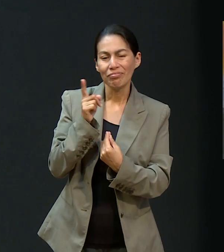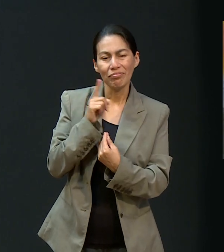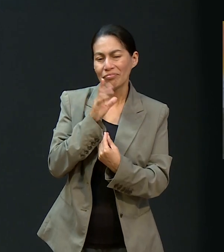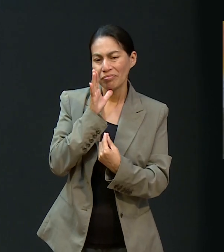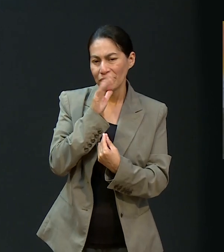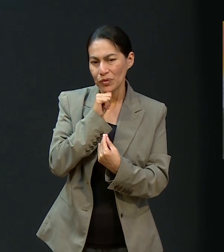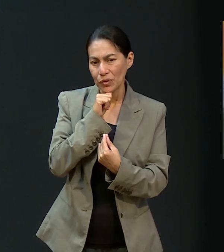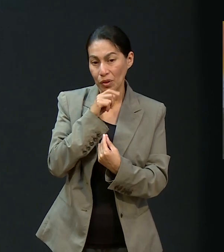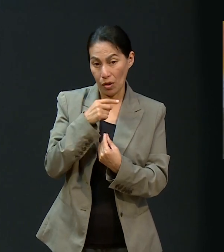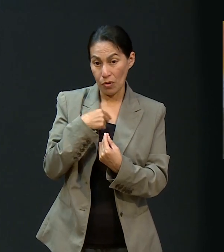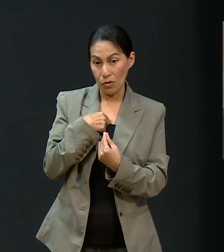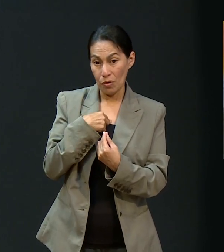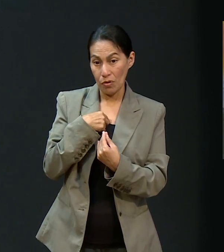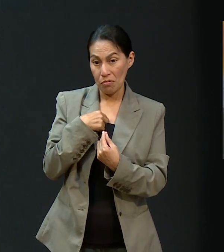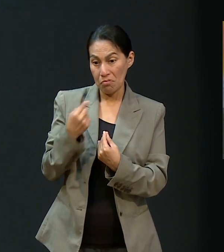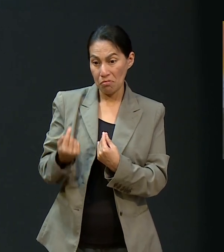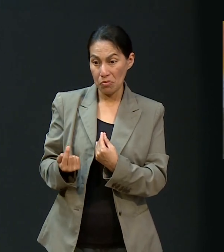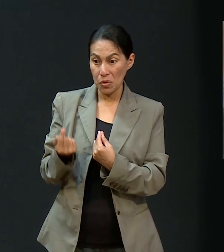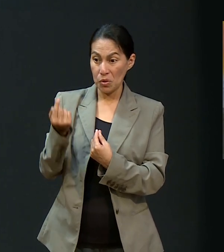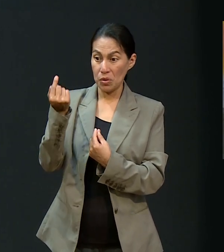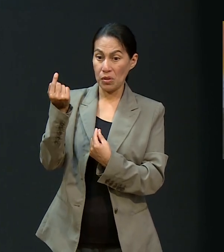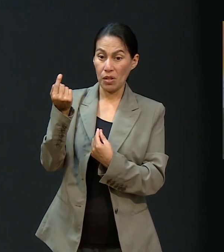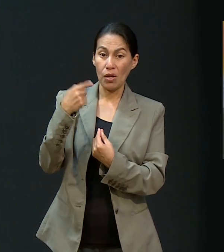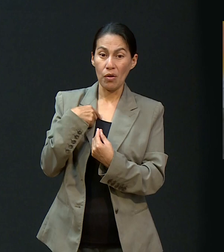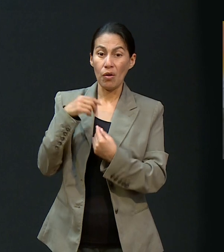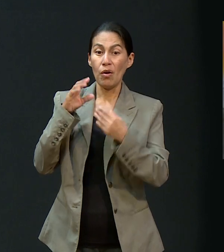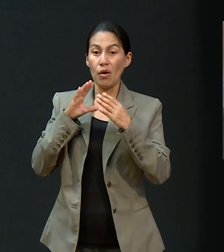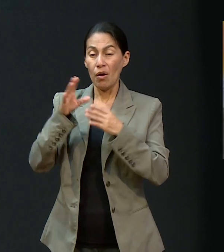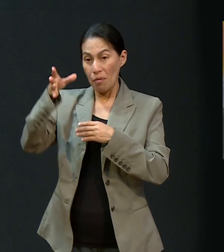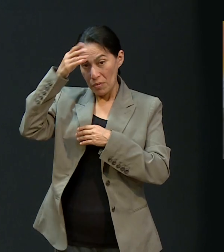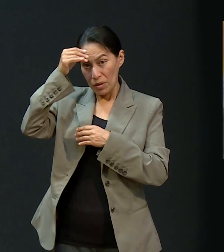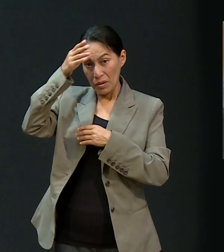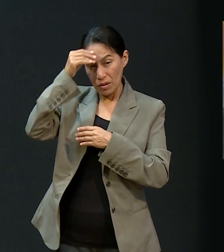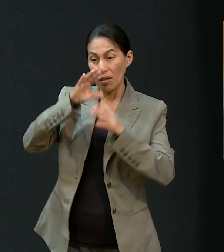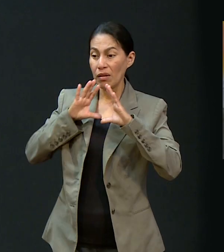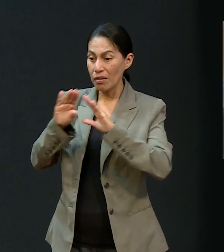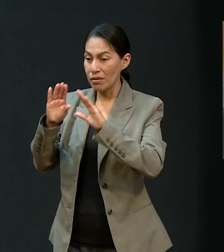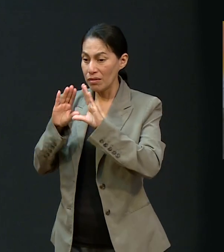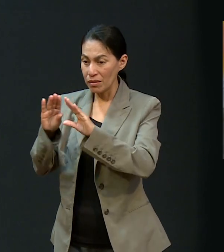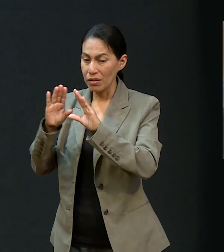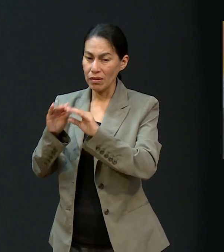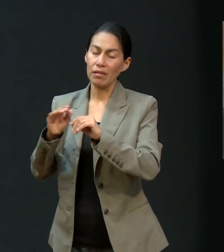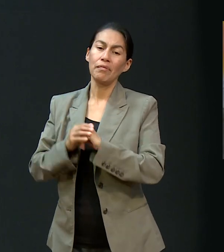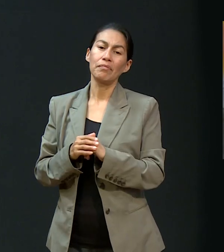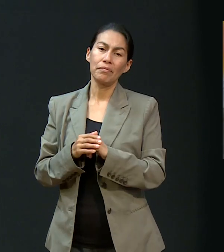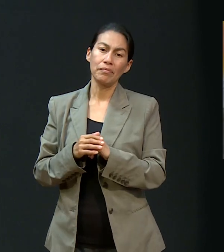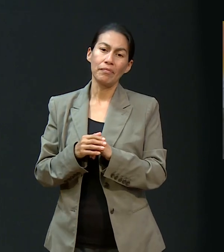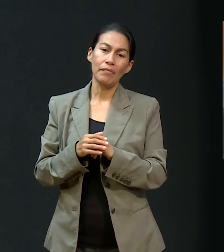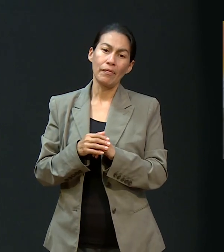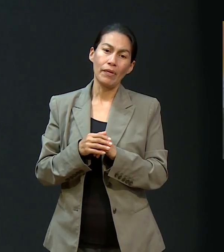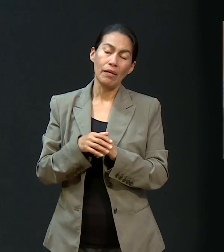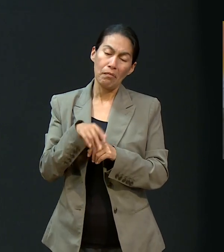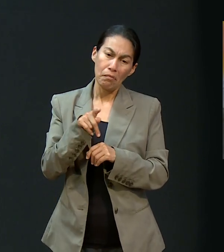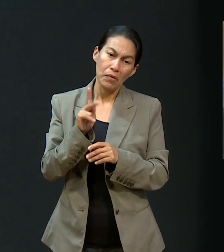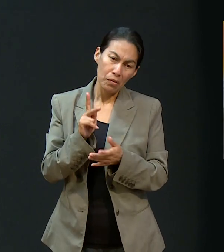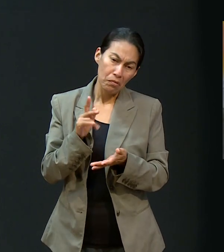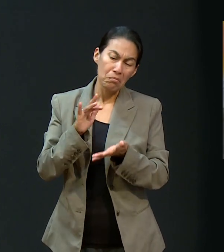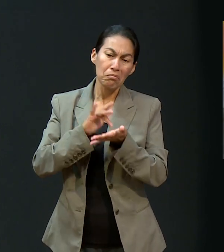entré igual ya llegué a ser maestra, entonces ahora a me tocaba enseñarle a los niños cómo hacer eso. Pero bueno,